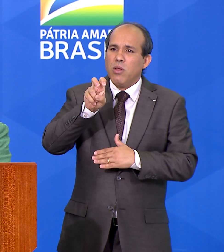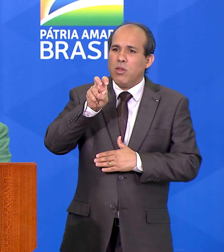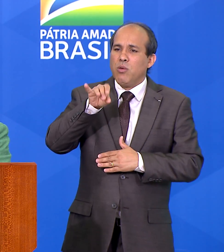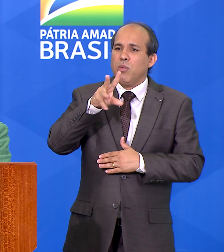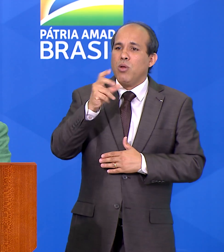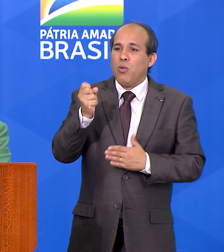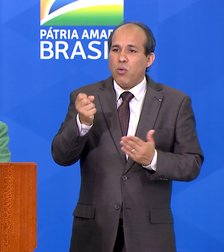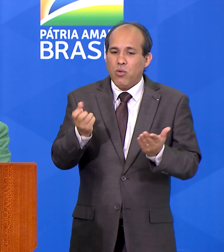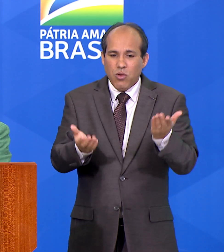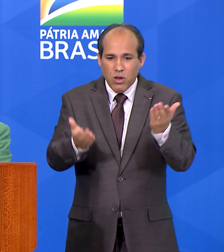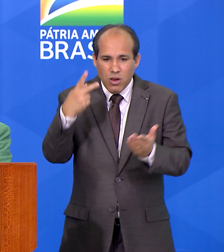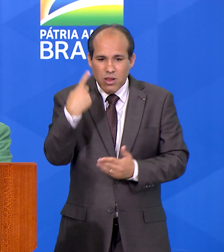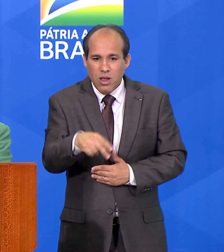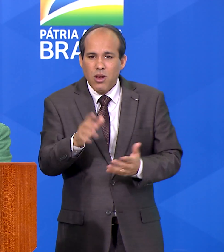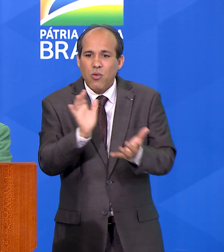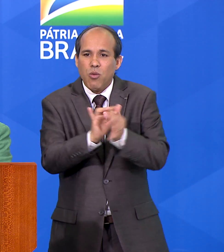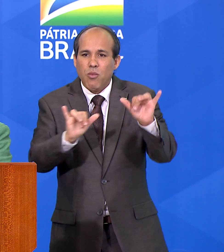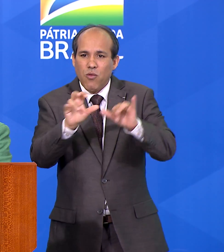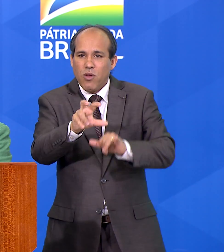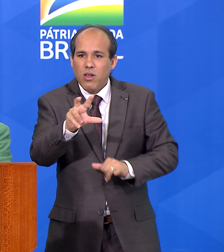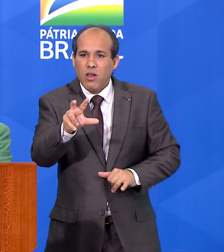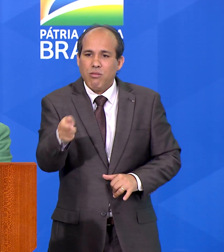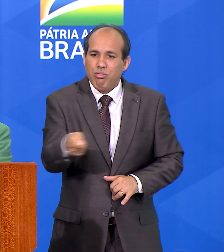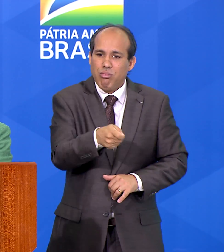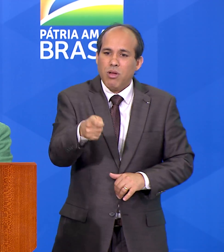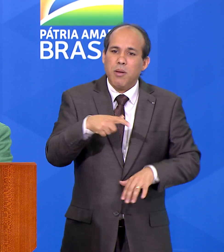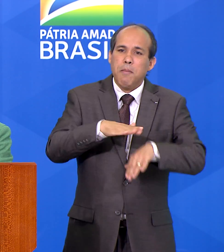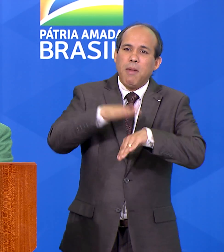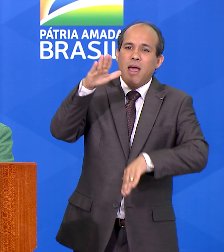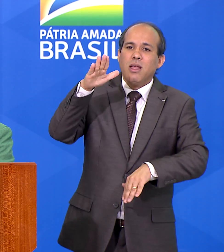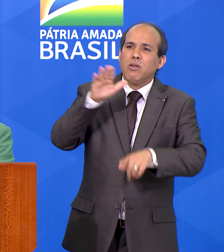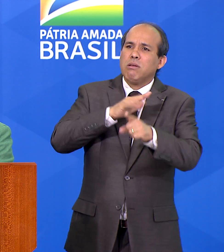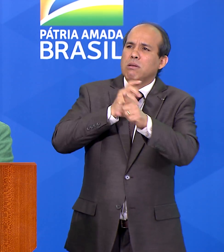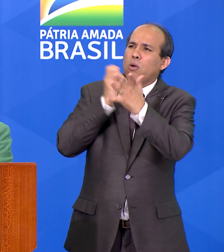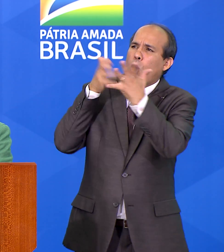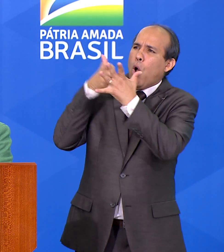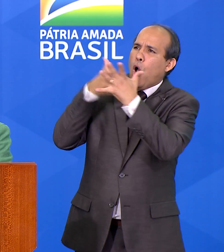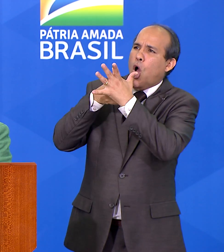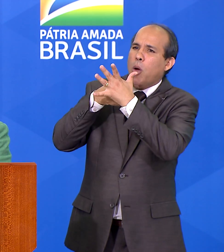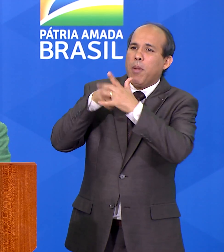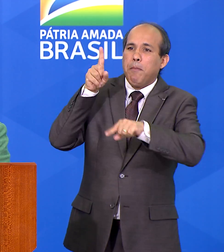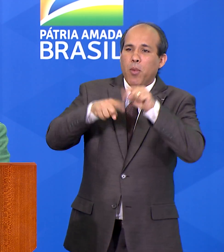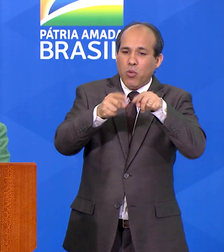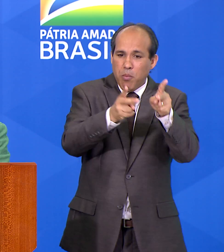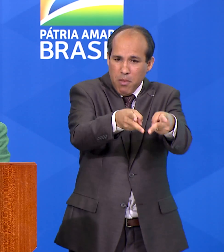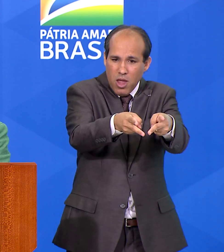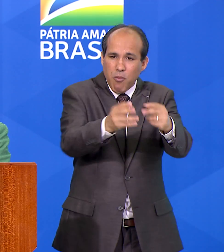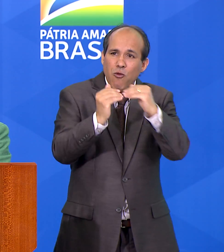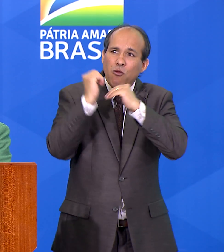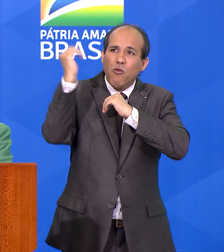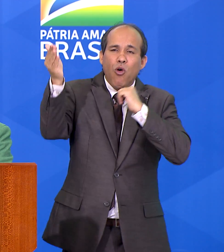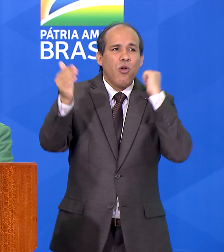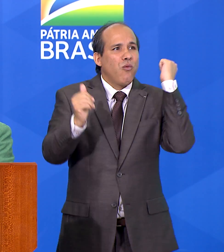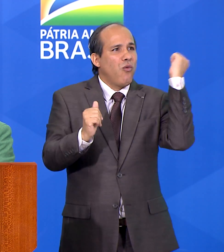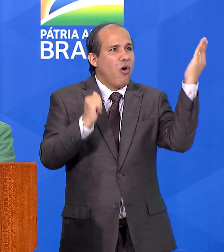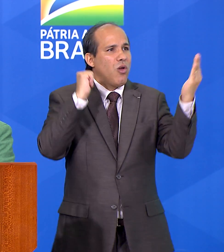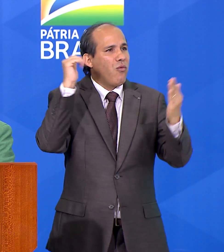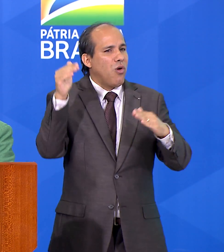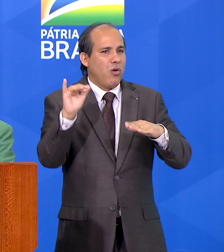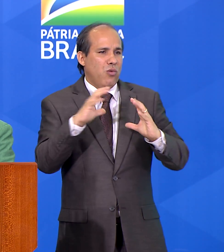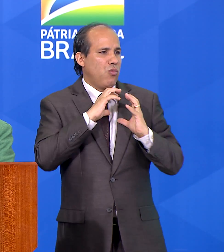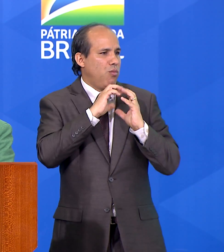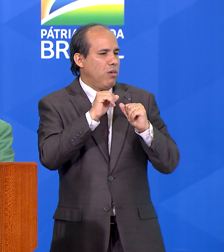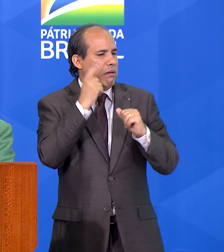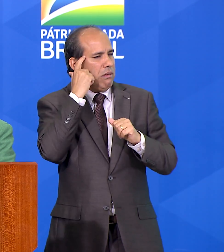fertilizantes e somos o maior importador desses produtos no mundo. Em busca de uma ação